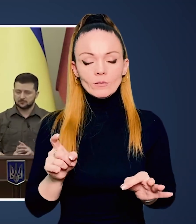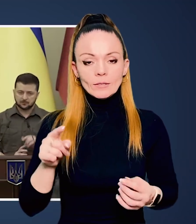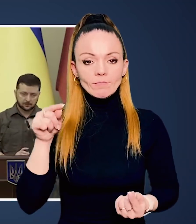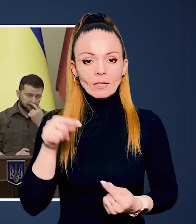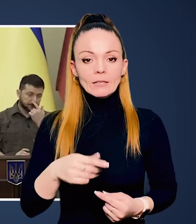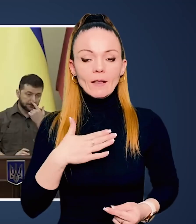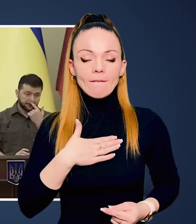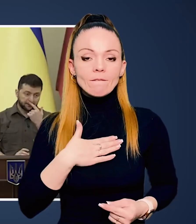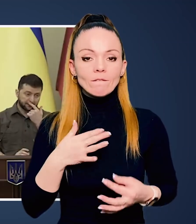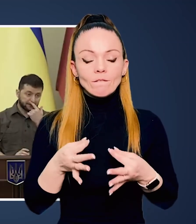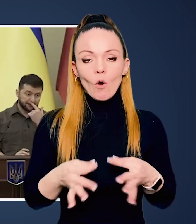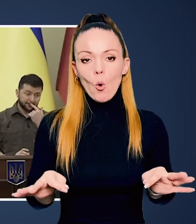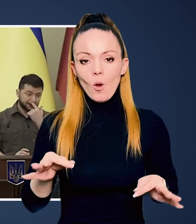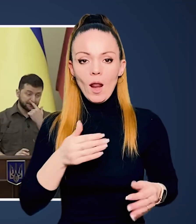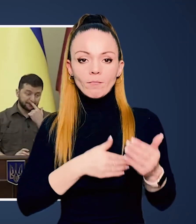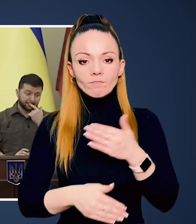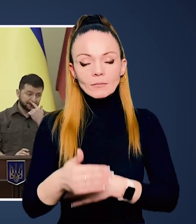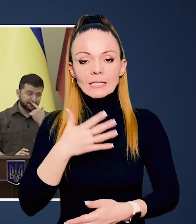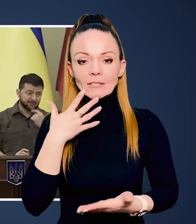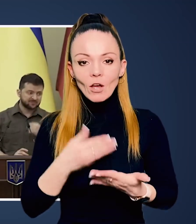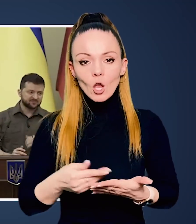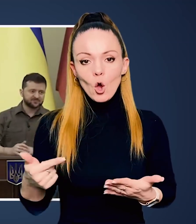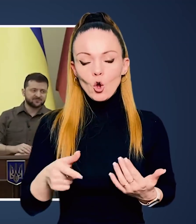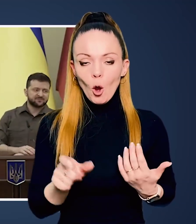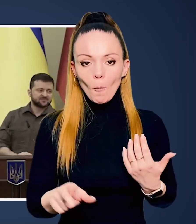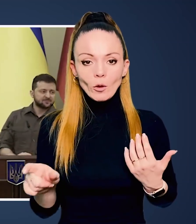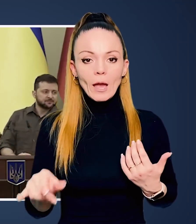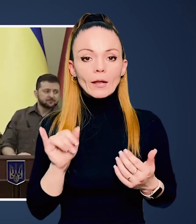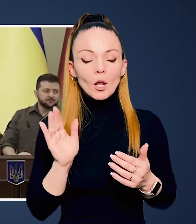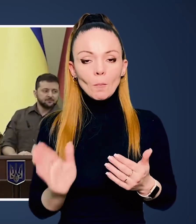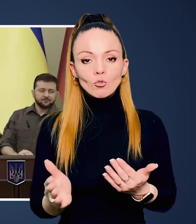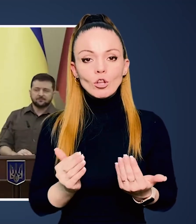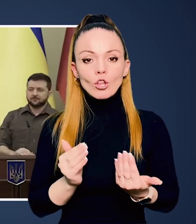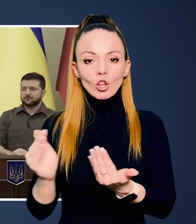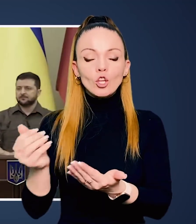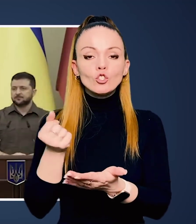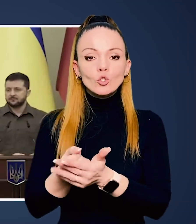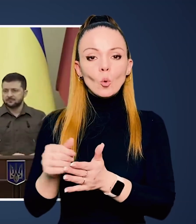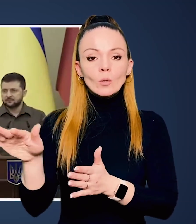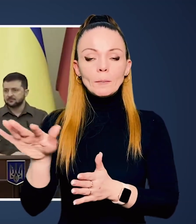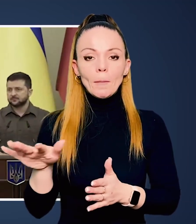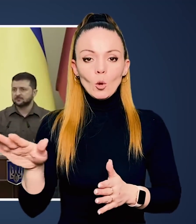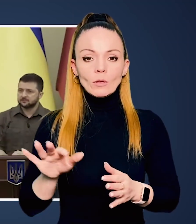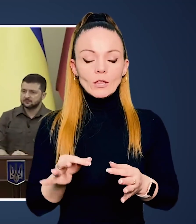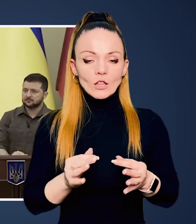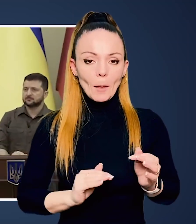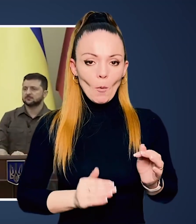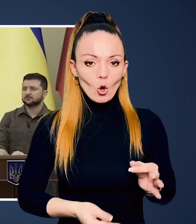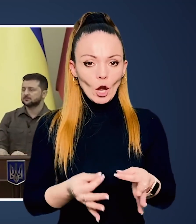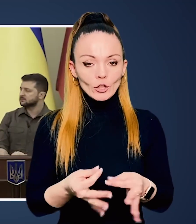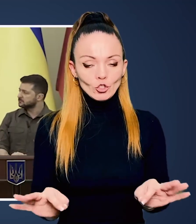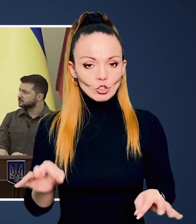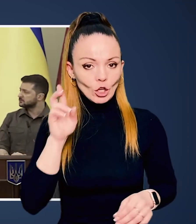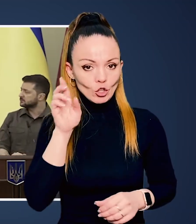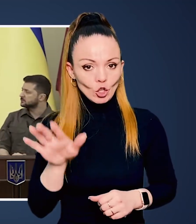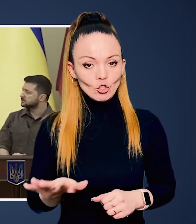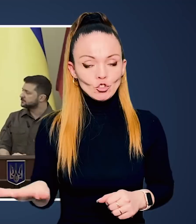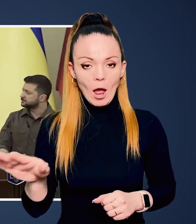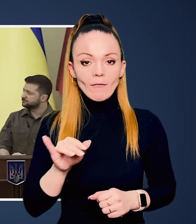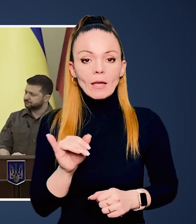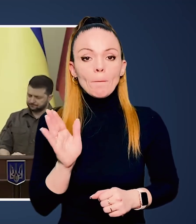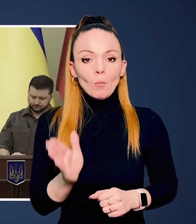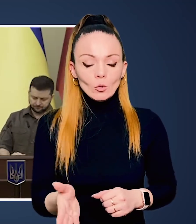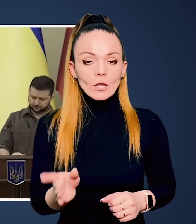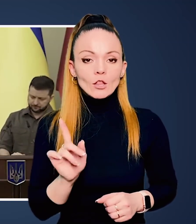яка буде розвиватися вільно, згідно з волею своїх громадян і буде належати до спільноти